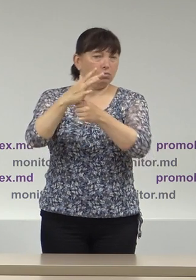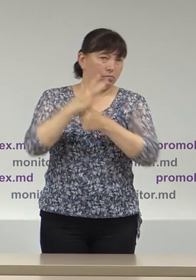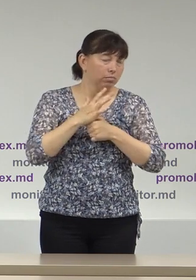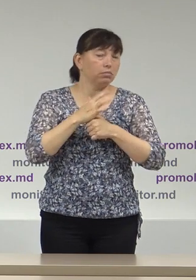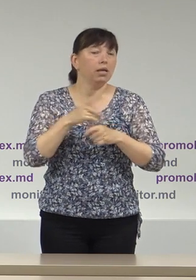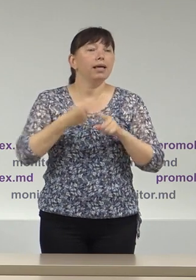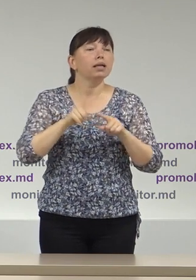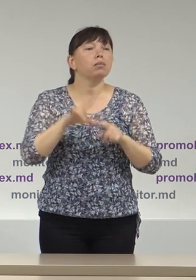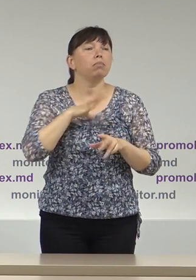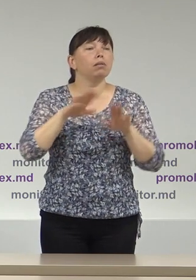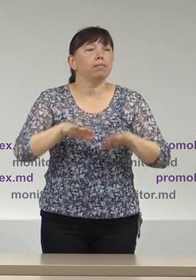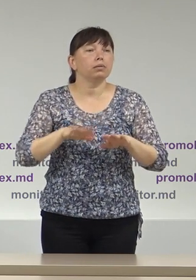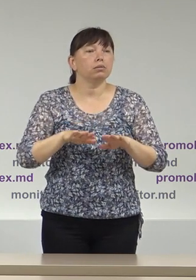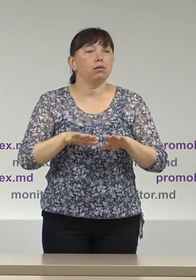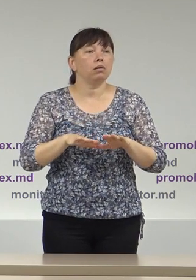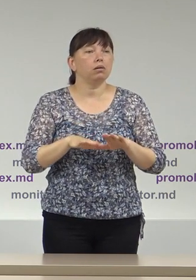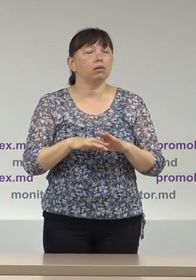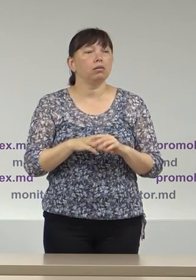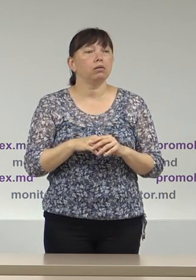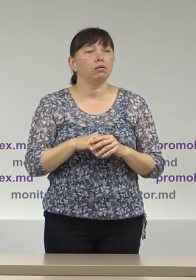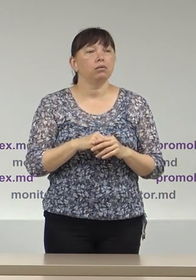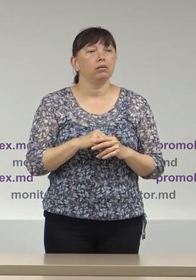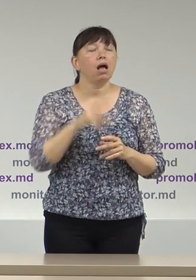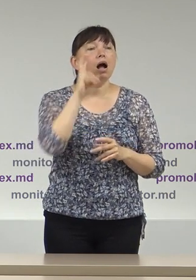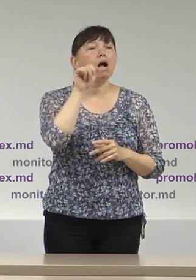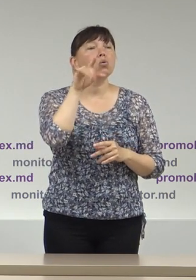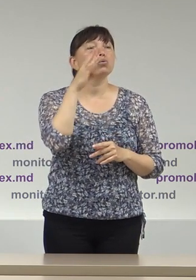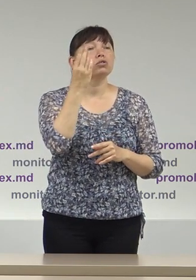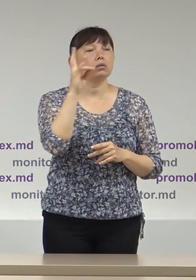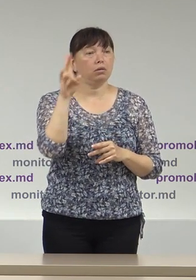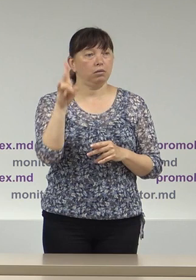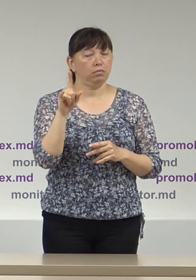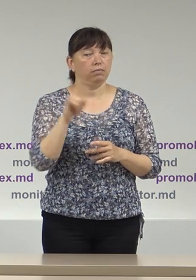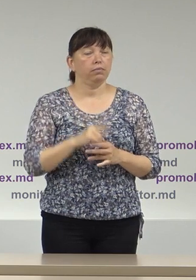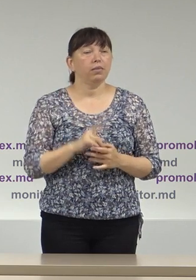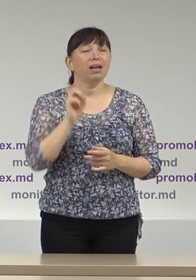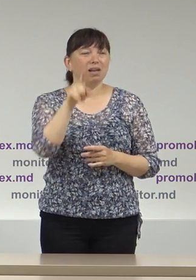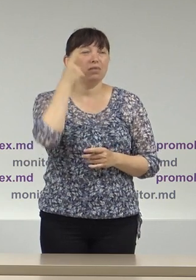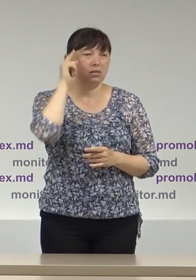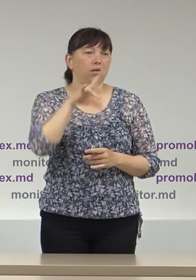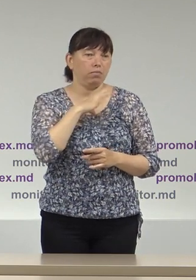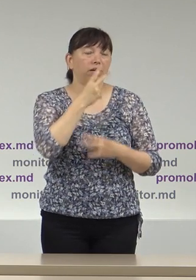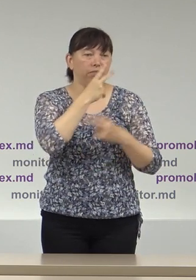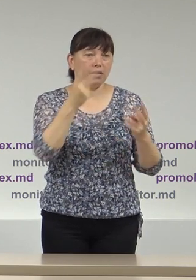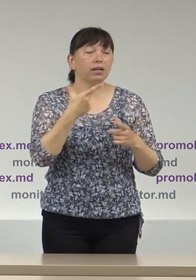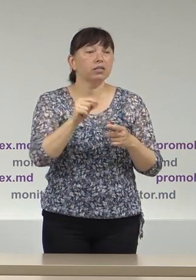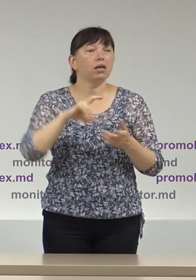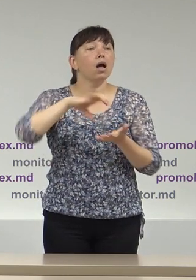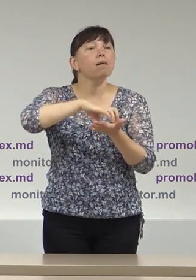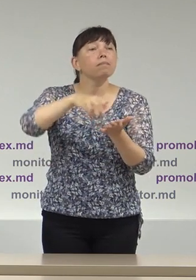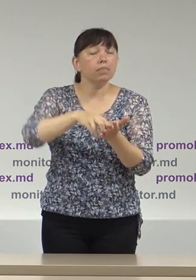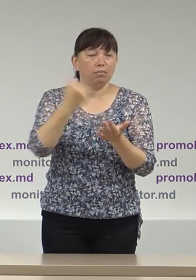este cazul de la din Căușeni după cum cunoașteți în care oficiul